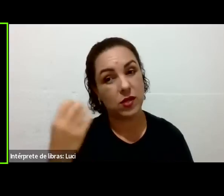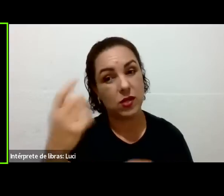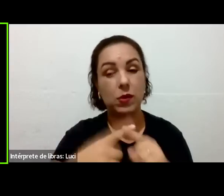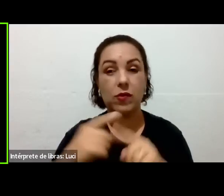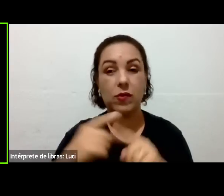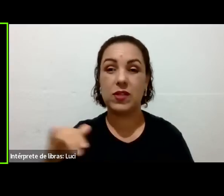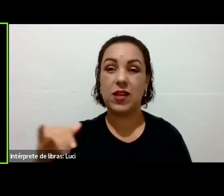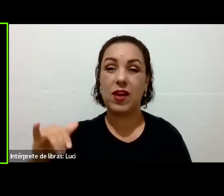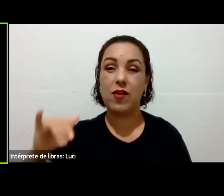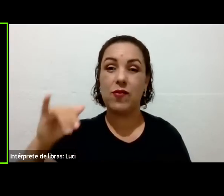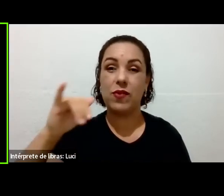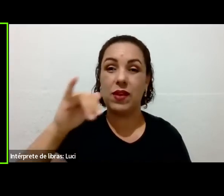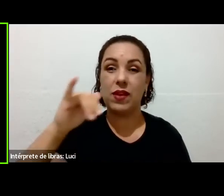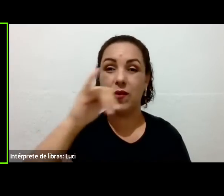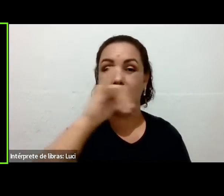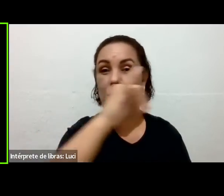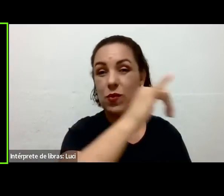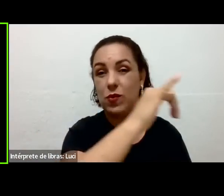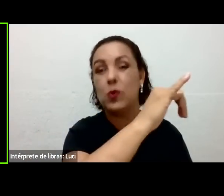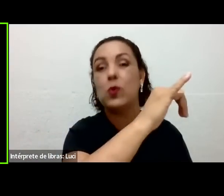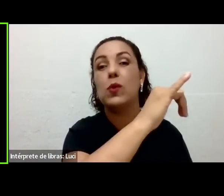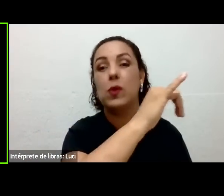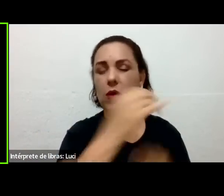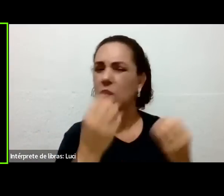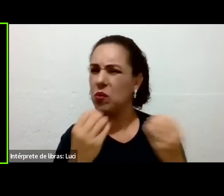Não, não joga, não. Pode ficar tranquilo.